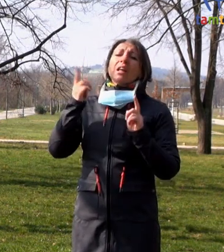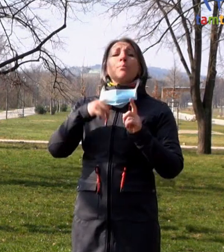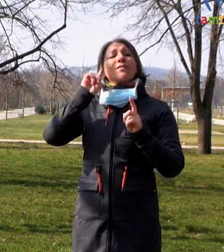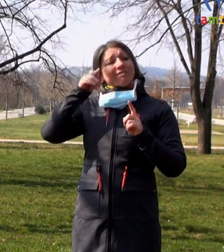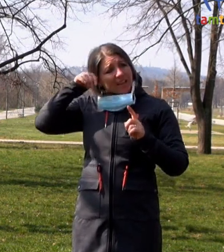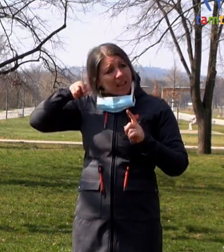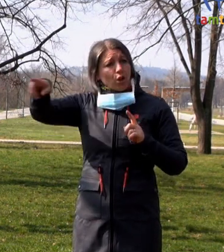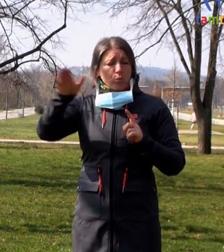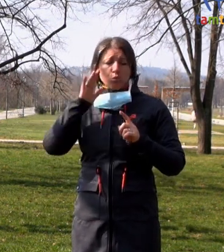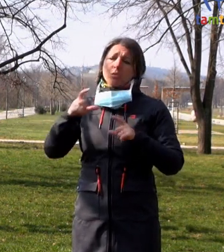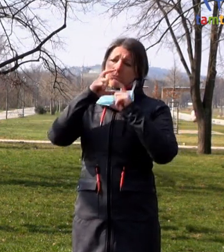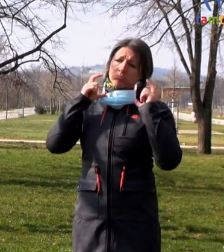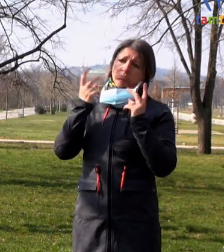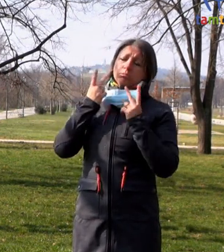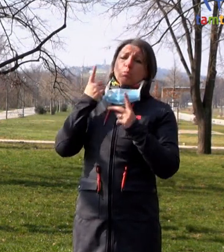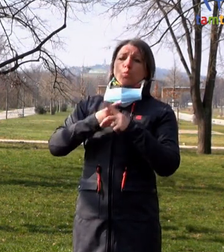a nosit rukavice.